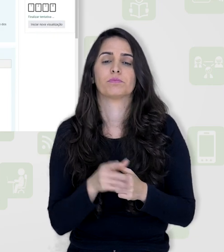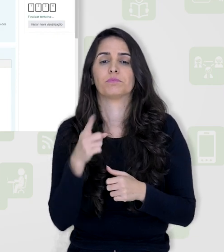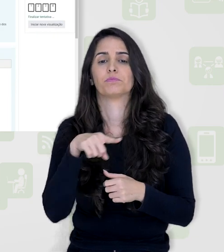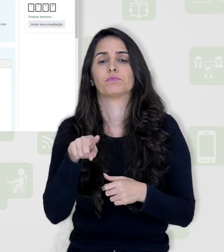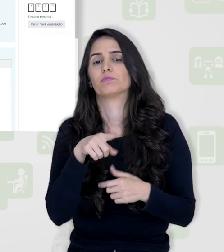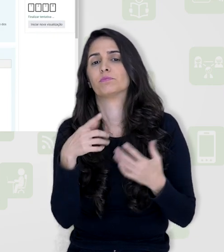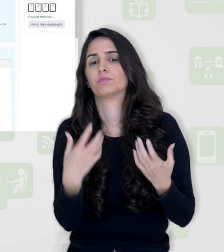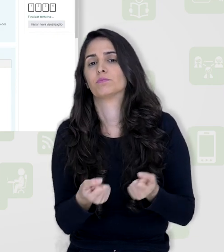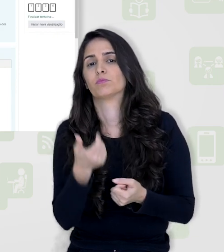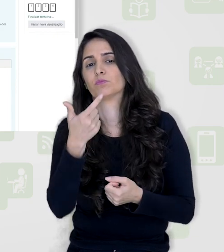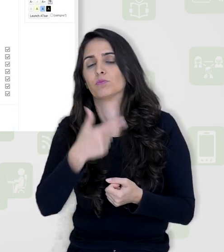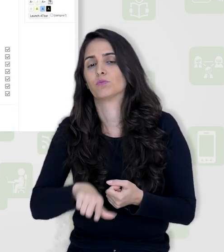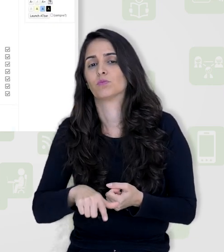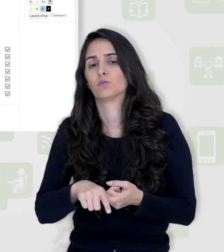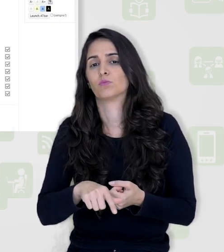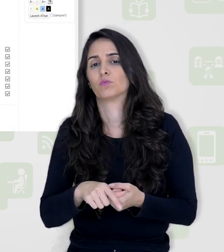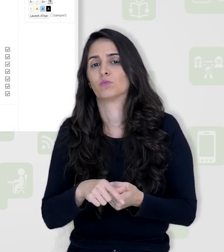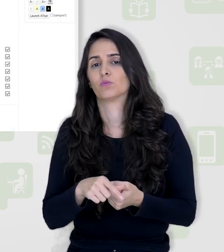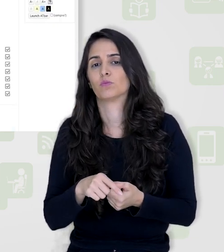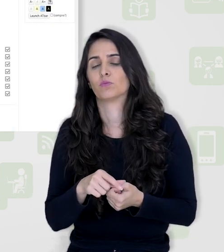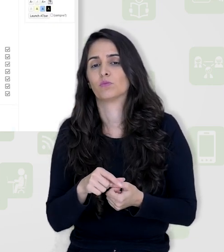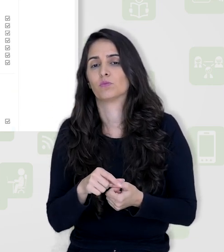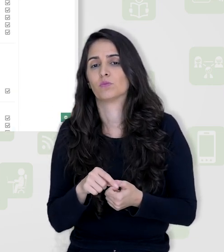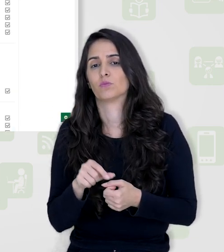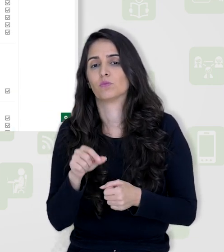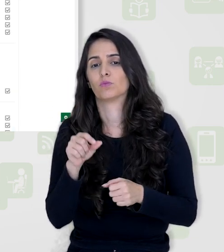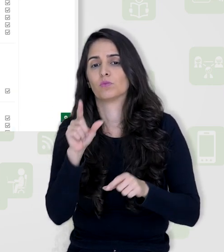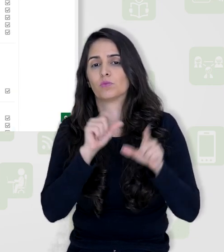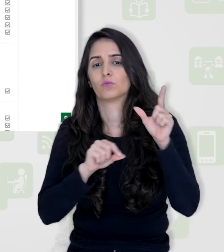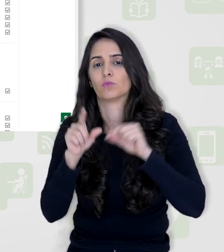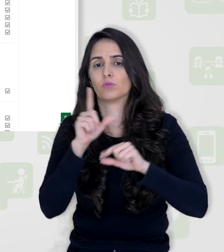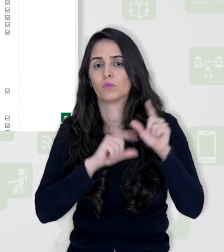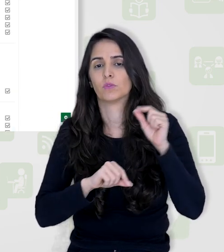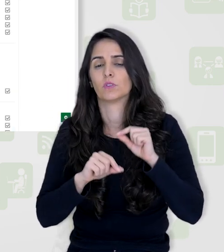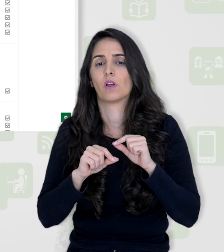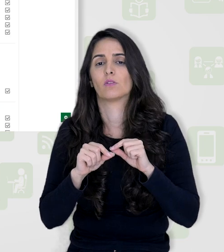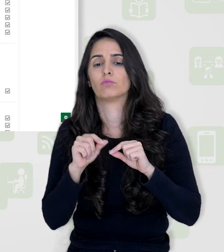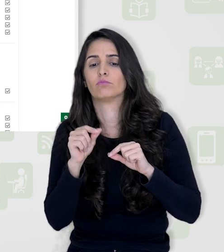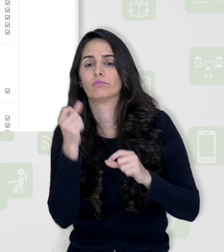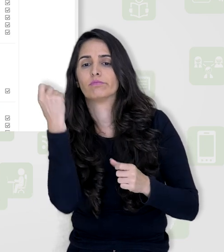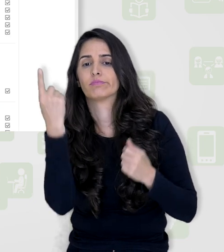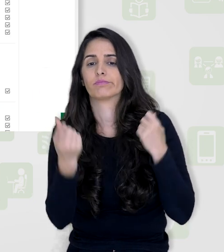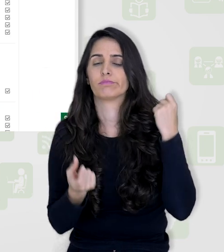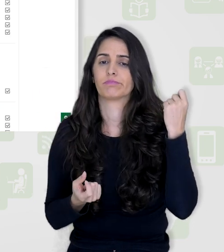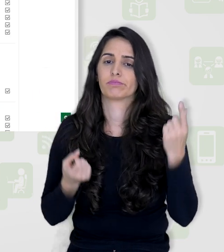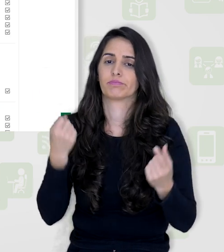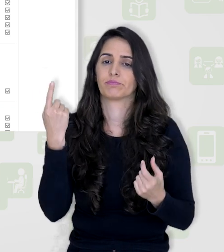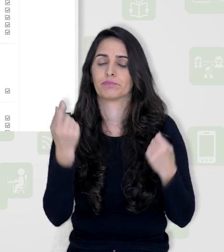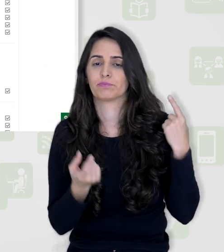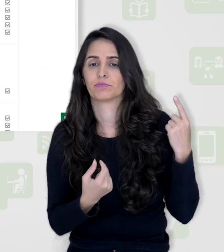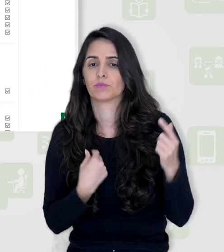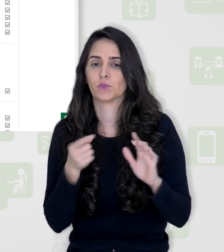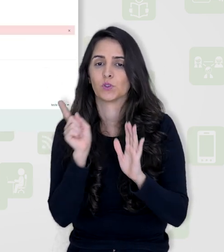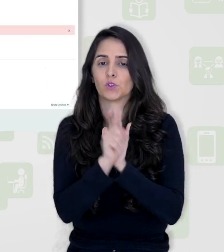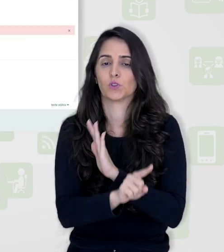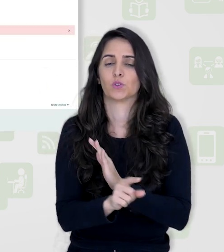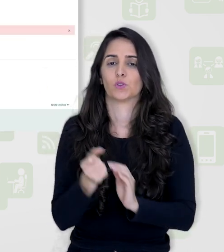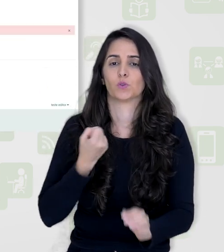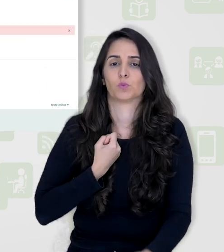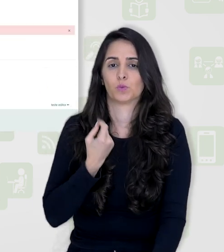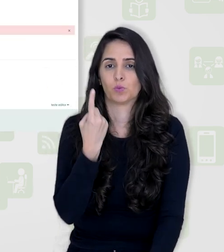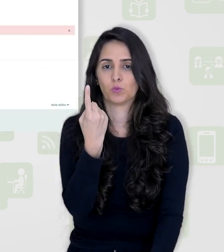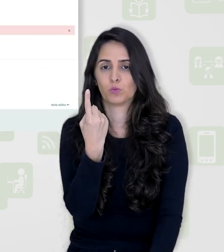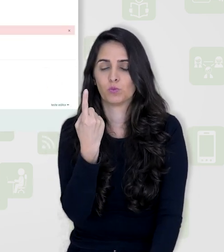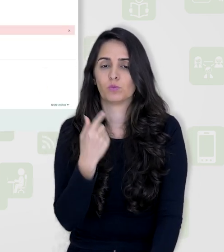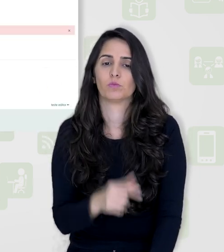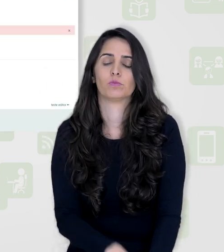vamos novamente visualizar a opção de questão aleatória. Então, eu vou aqui em questionário